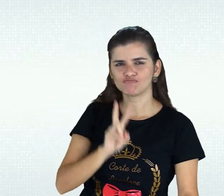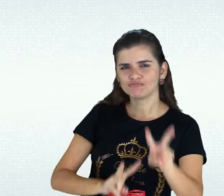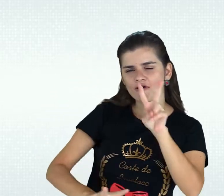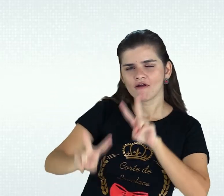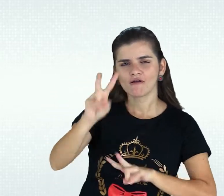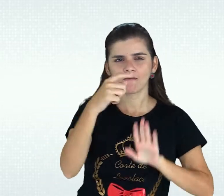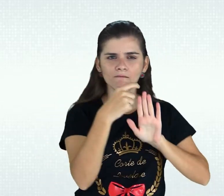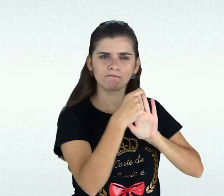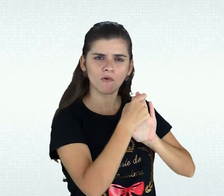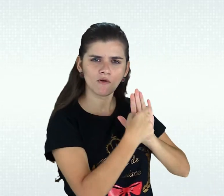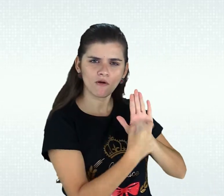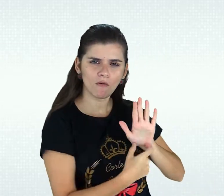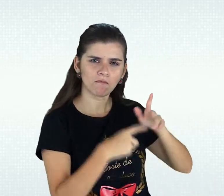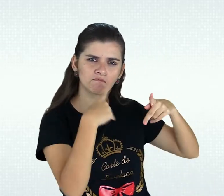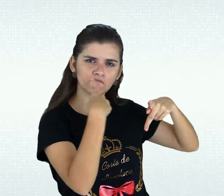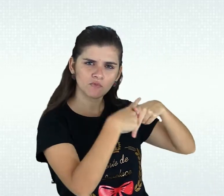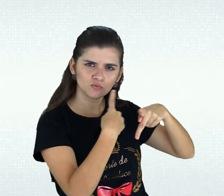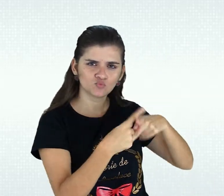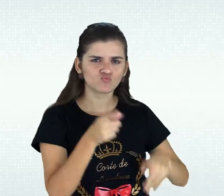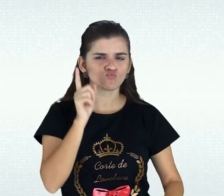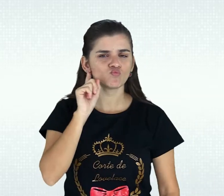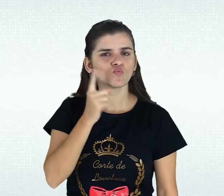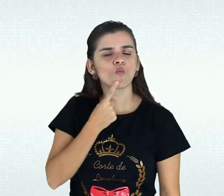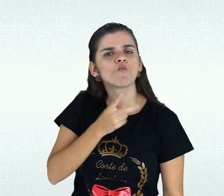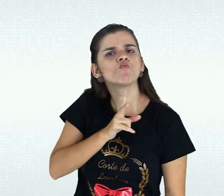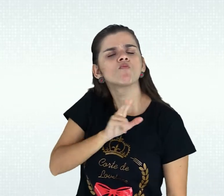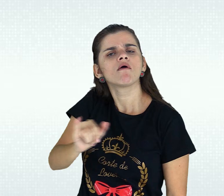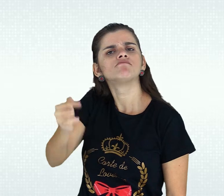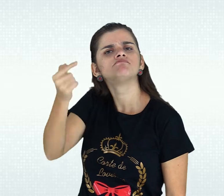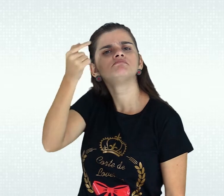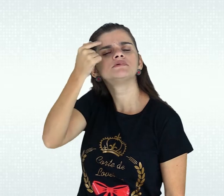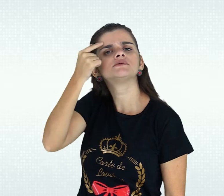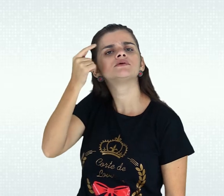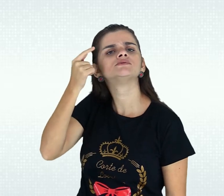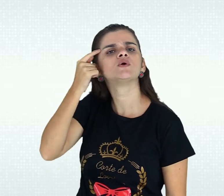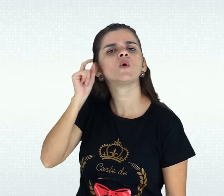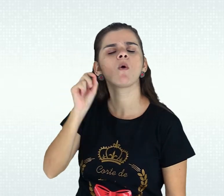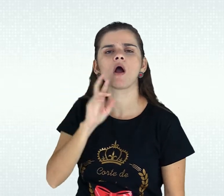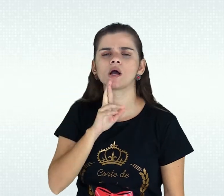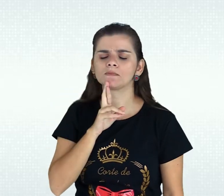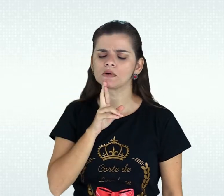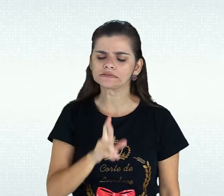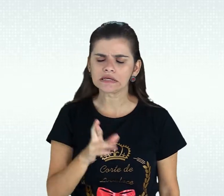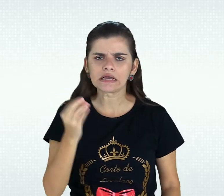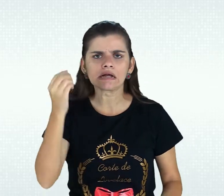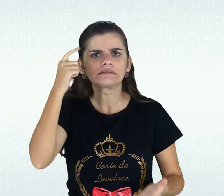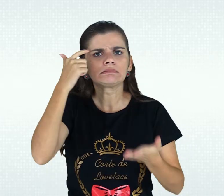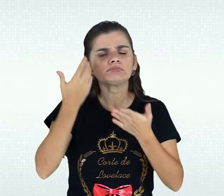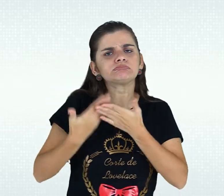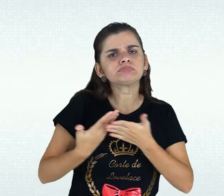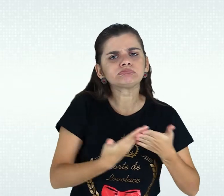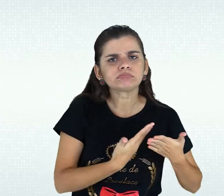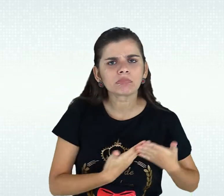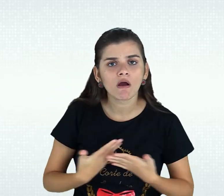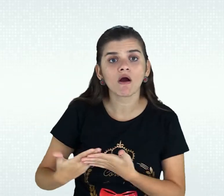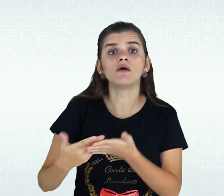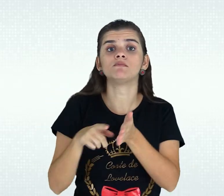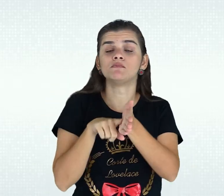considerando que os sujeitos surdos são visuais, estima-se que a linguagem de programação Python exigirá